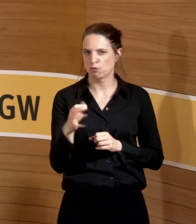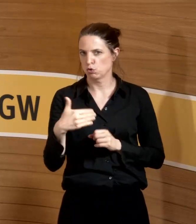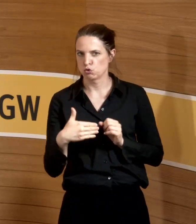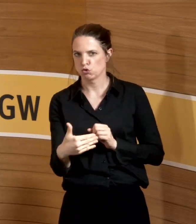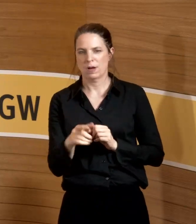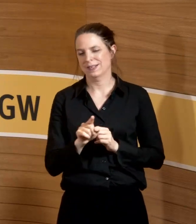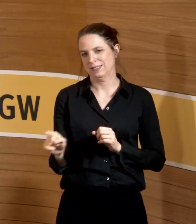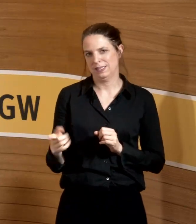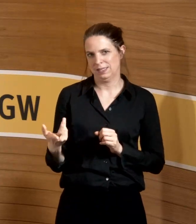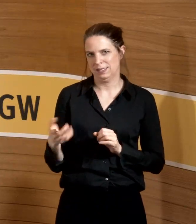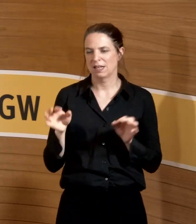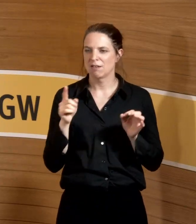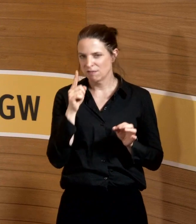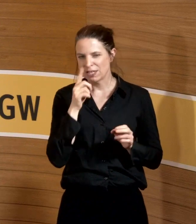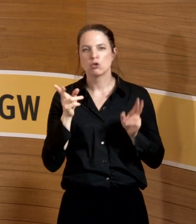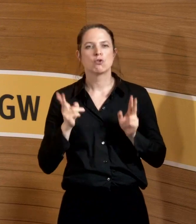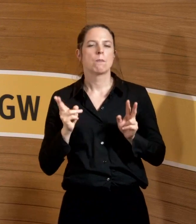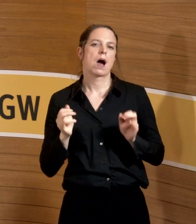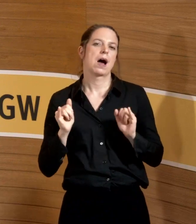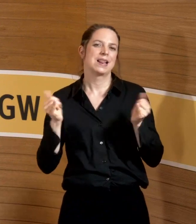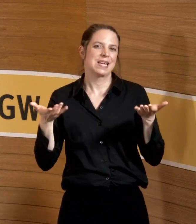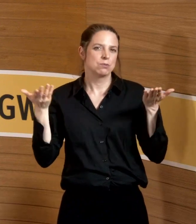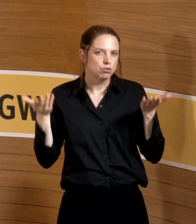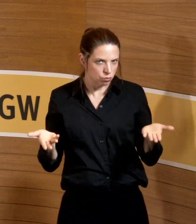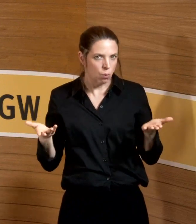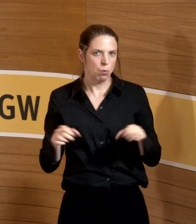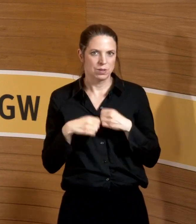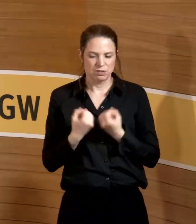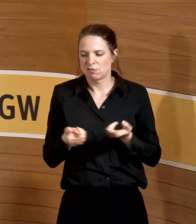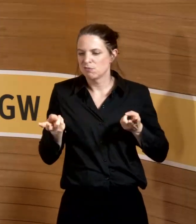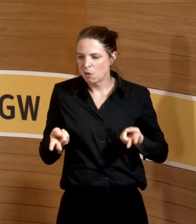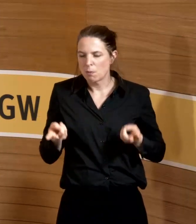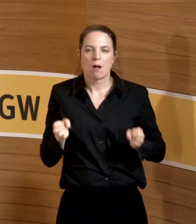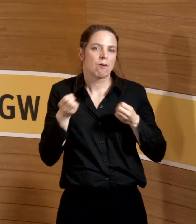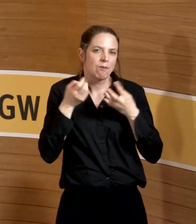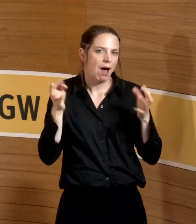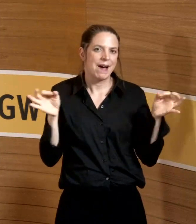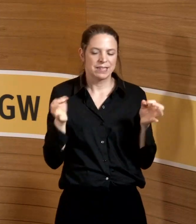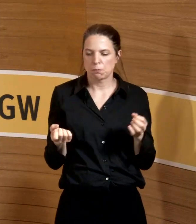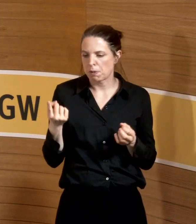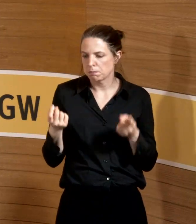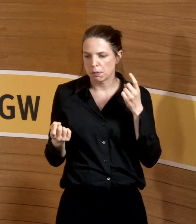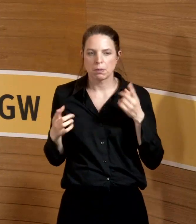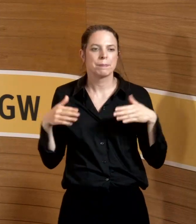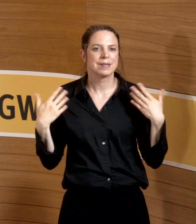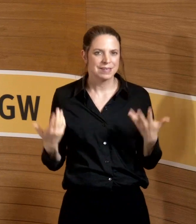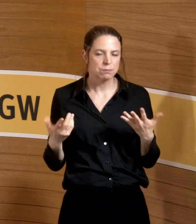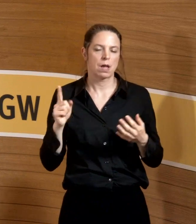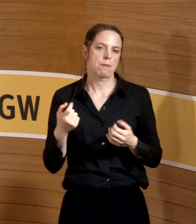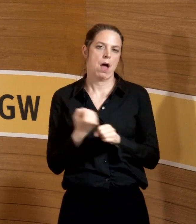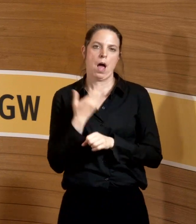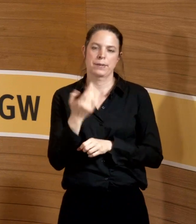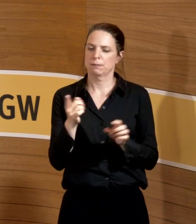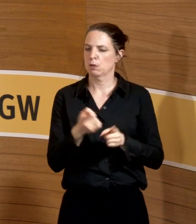dieses Setting auch im normalen Leben so auftritt, dann hat der Arbeitgeber das gar nicht mit zu beurteilen.